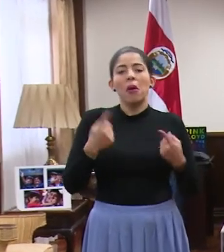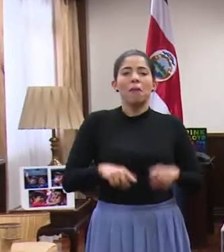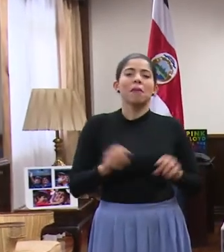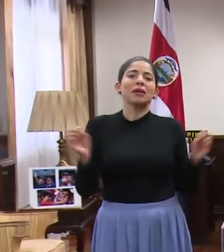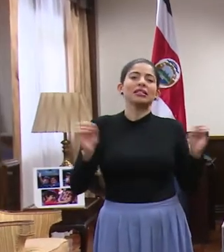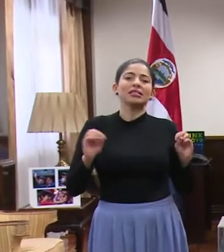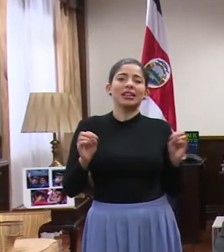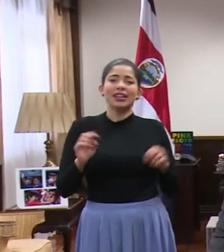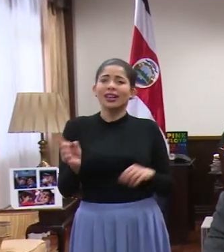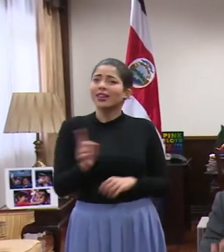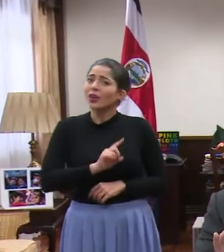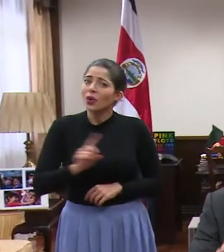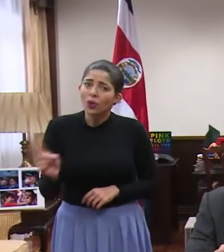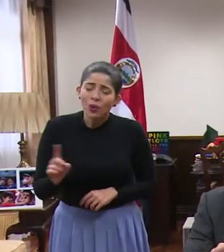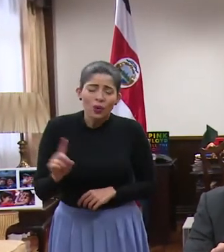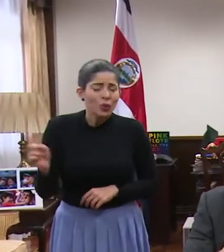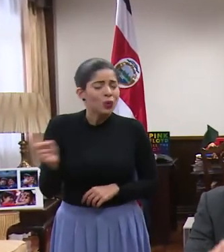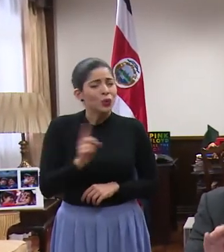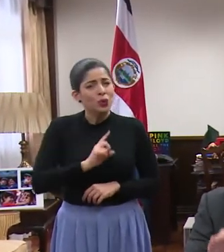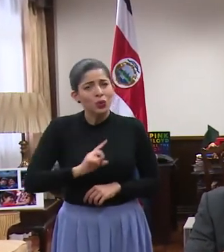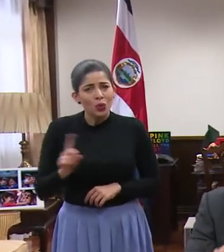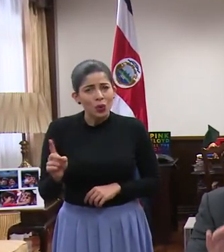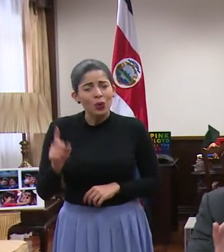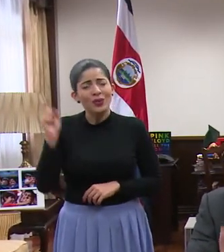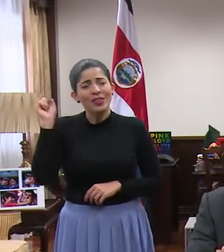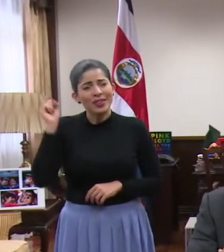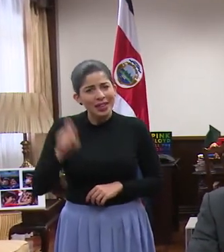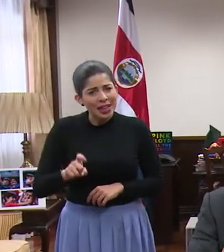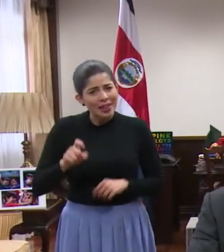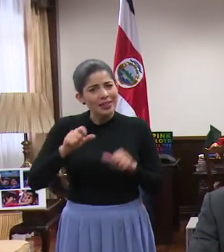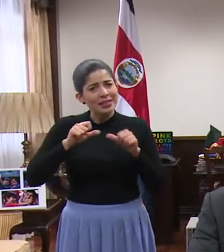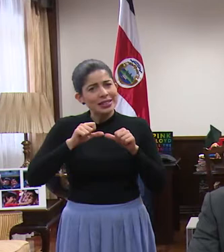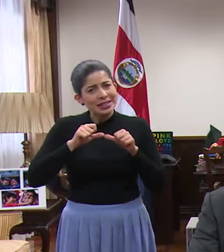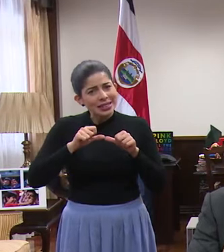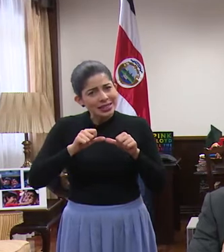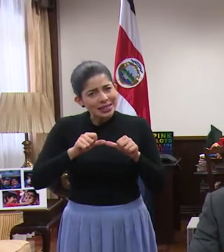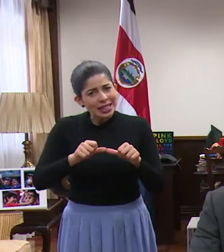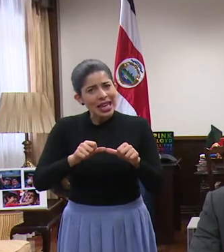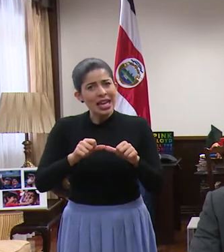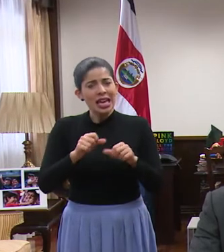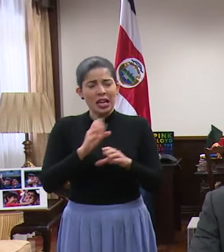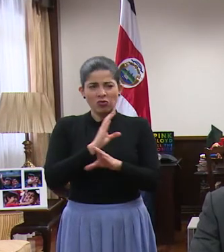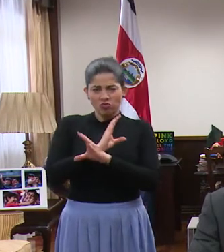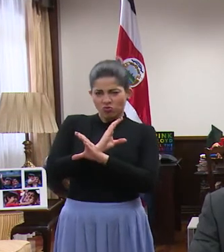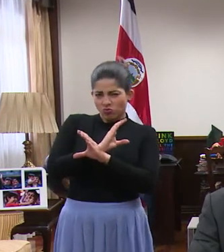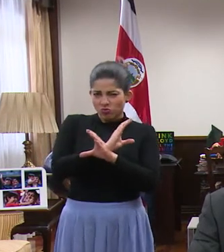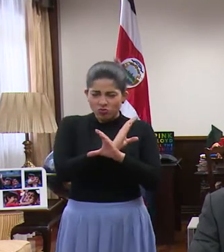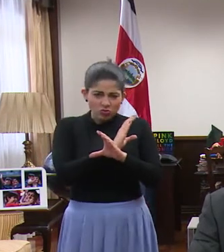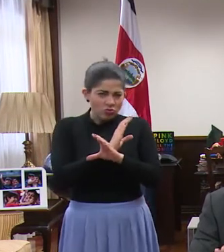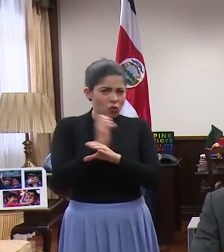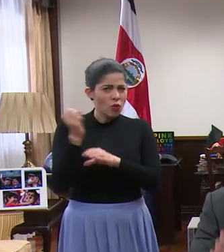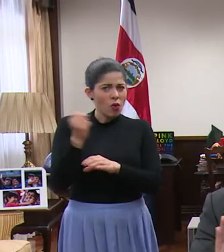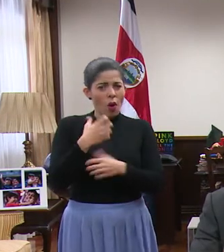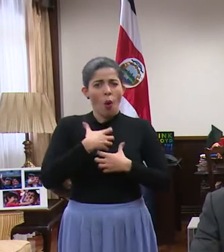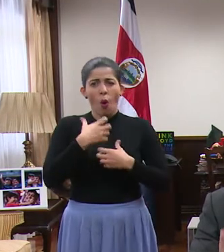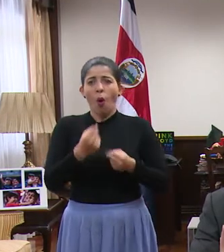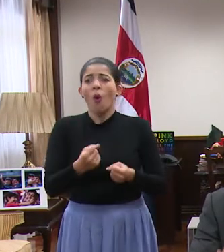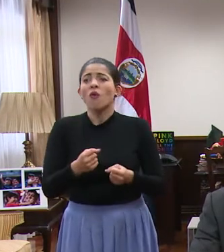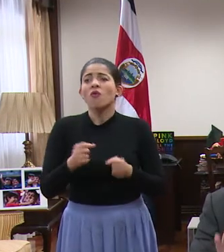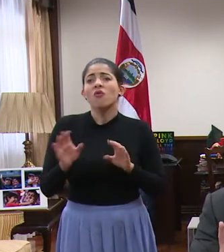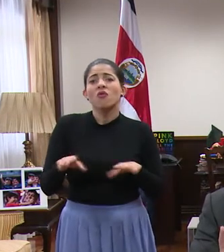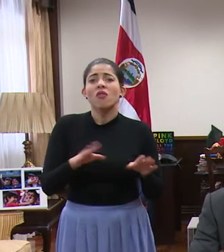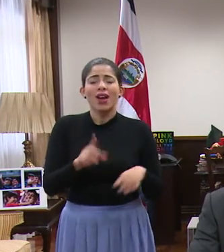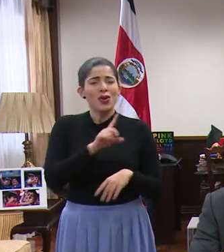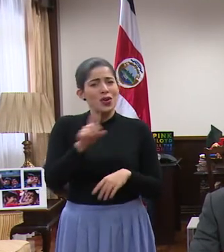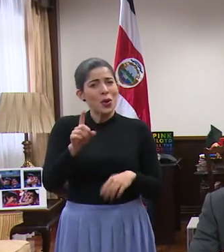pasando nada. No, no. Tenemos que seguir con la guardia alta, no podemos confiarnos, hay que